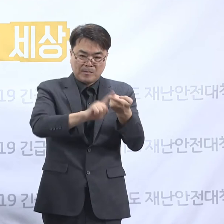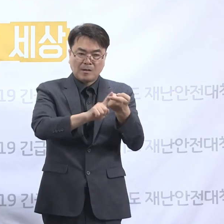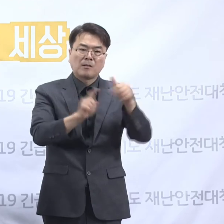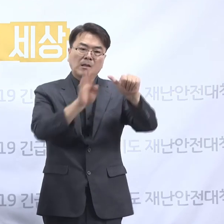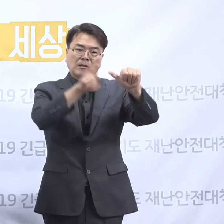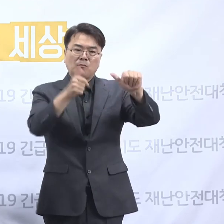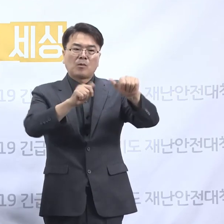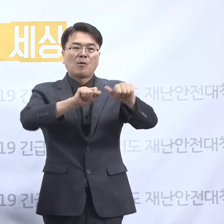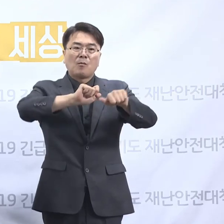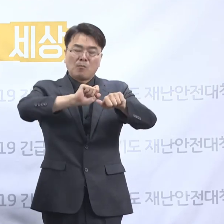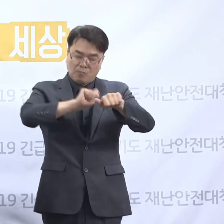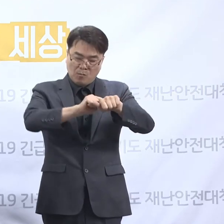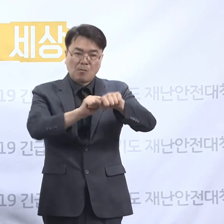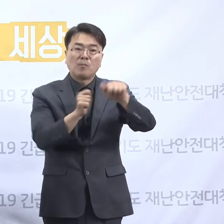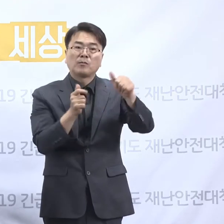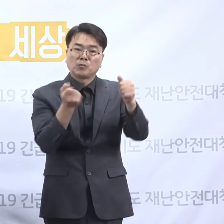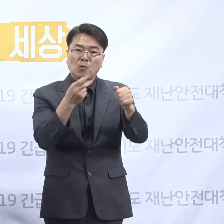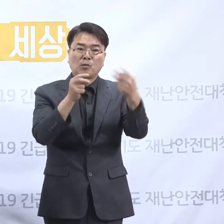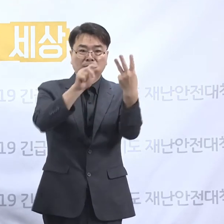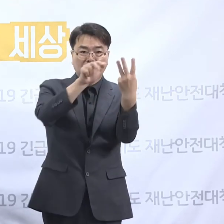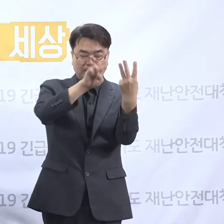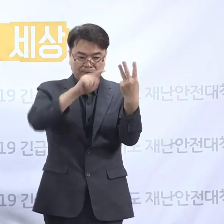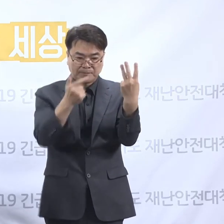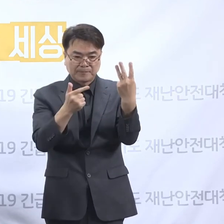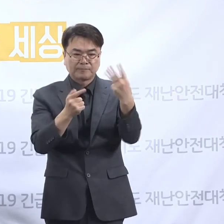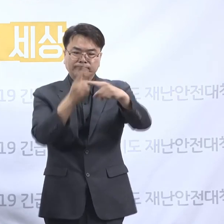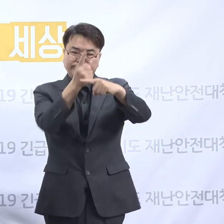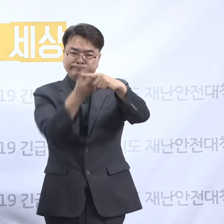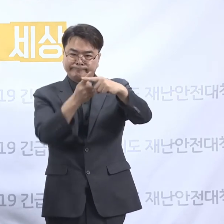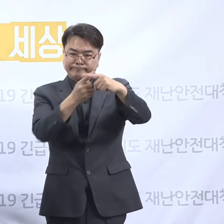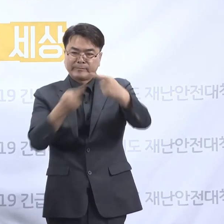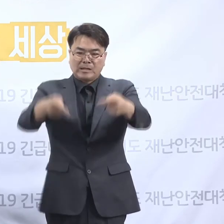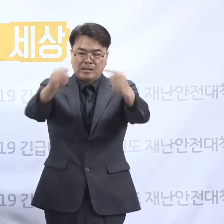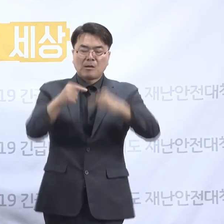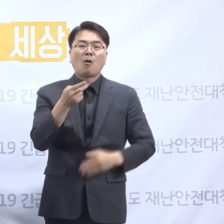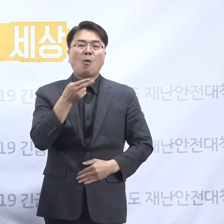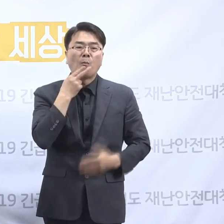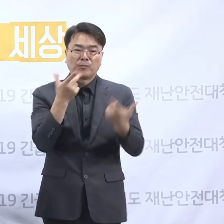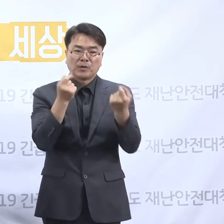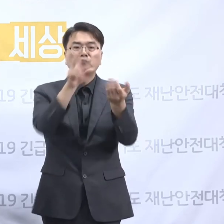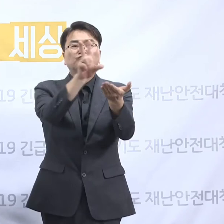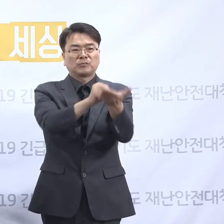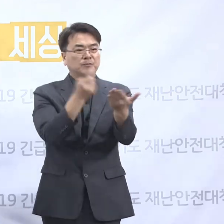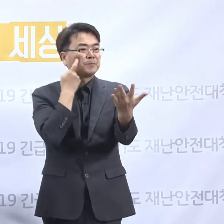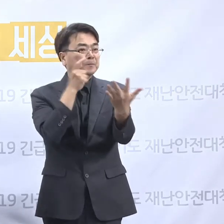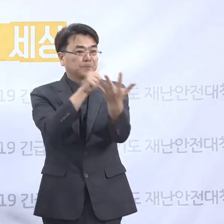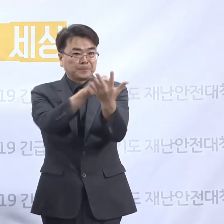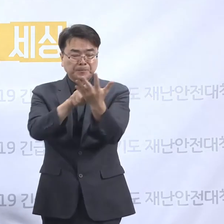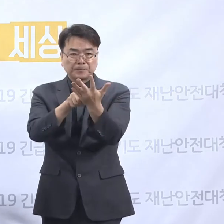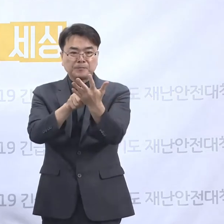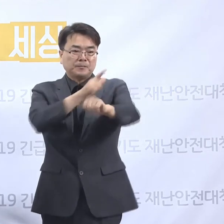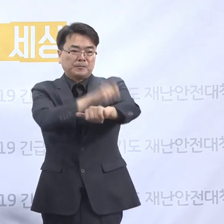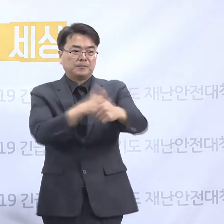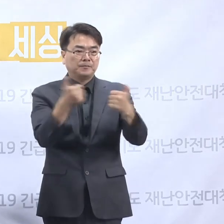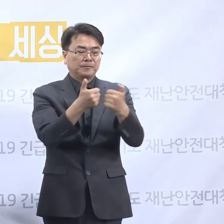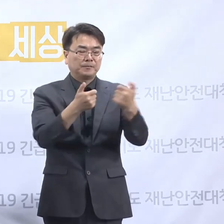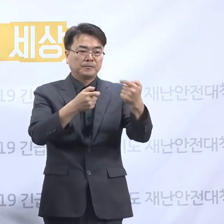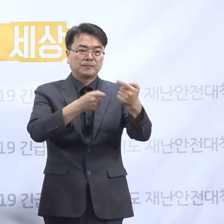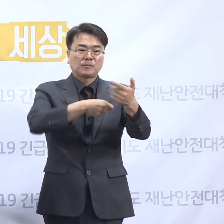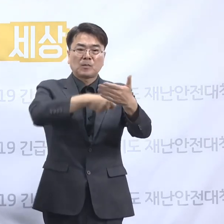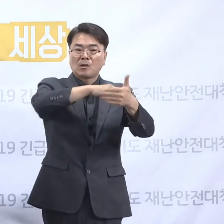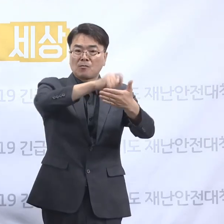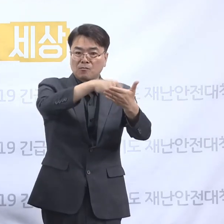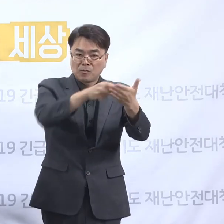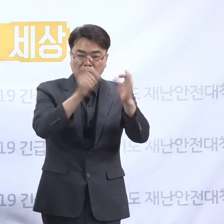5차례 그리고 그중에 3차례는 제조 과반수가 참석하지 않는 것으로 확인되었습니다. 그리고 이사회의 회의록에서